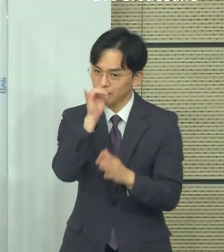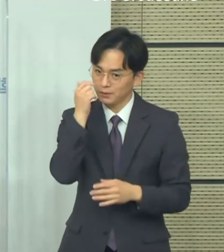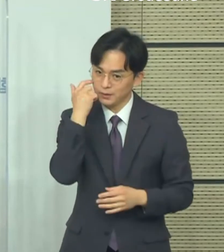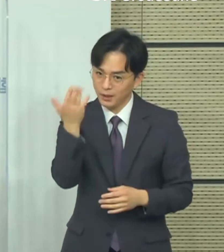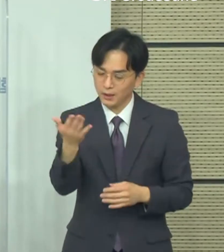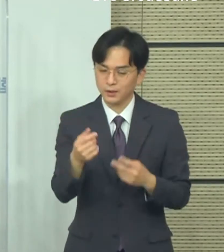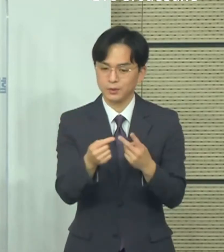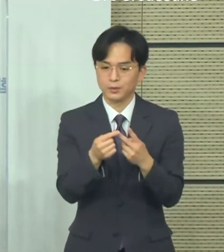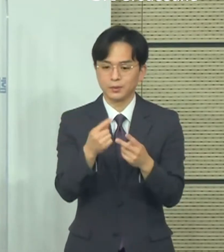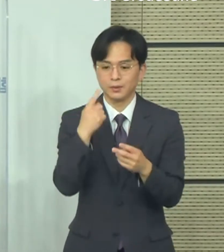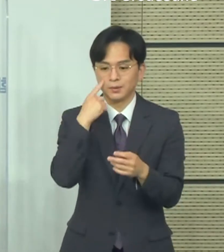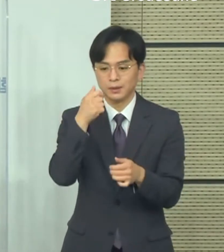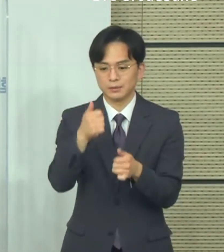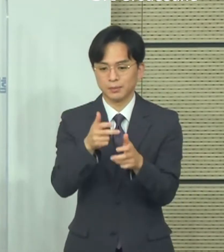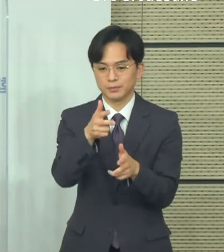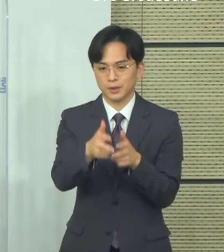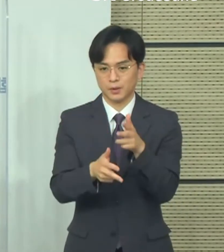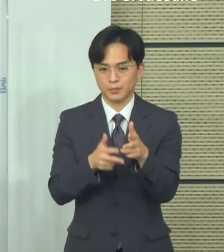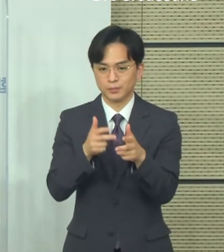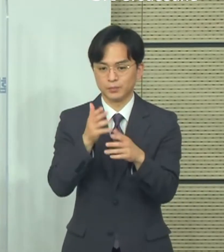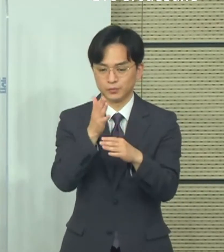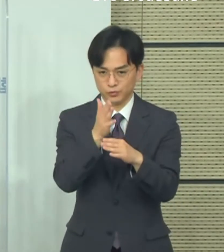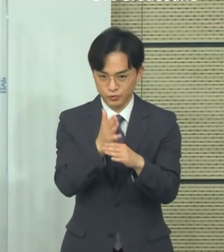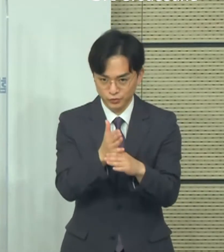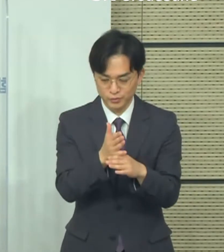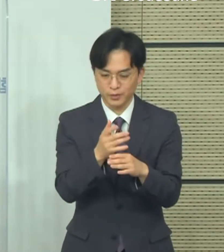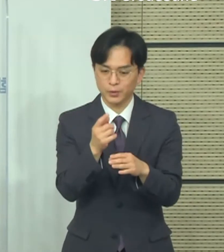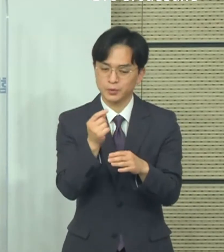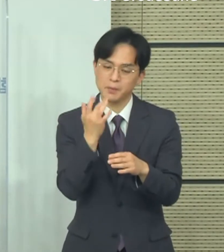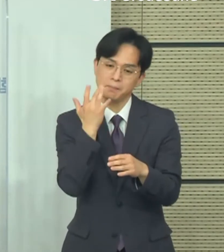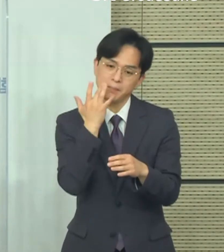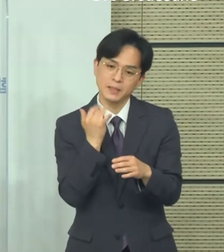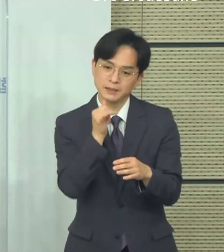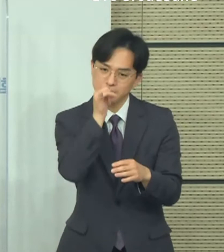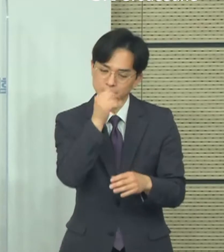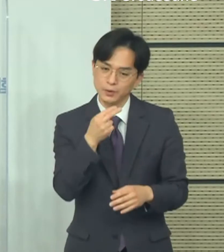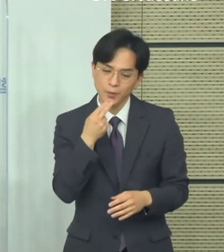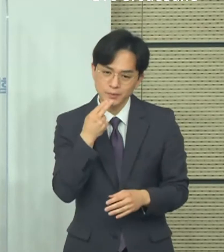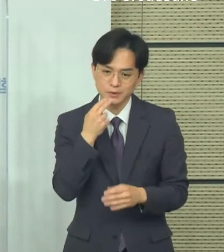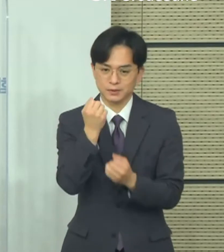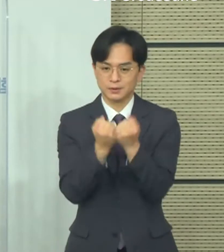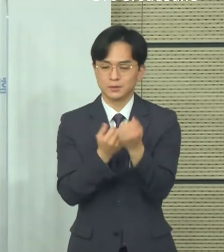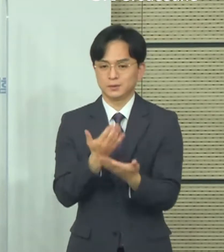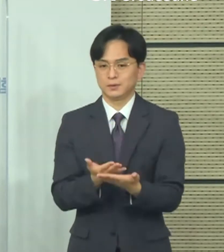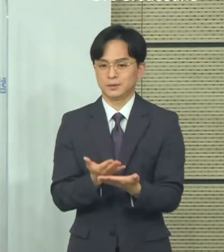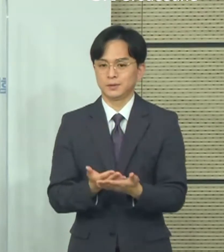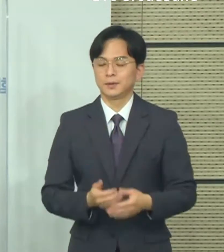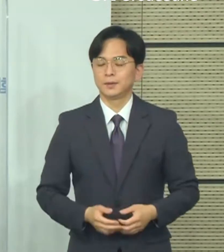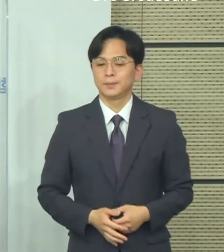과정에서 발견된 개편안 시행 시 보완해야 할 점은 없었는지도 설명 부탁드립니다.